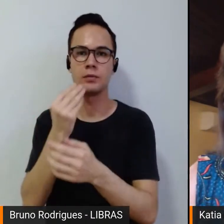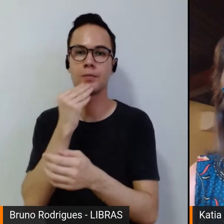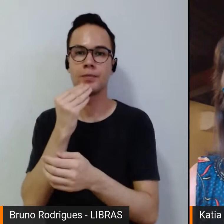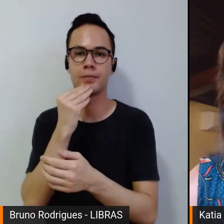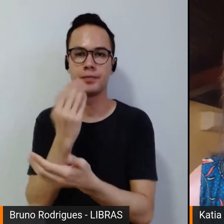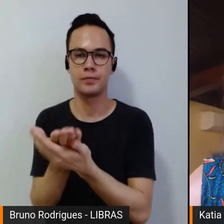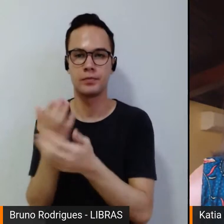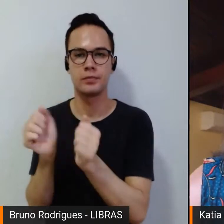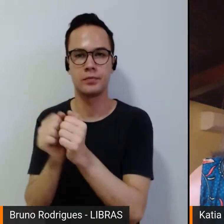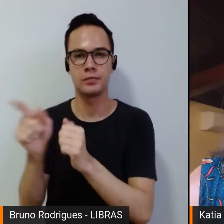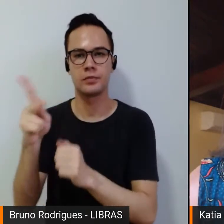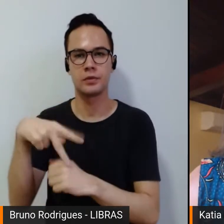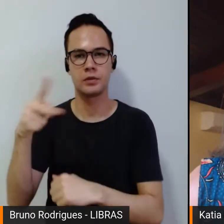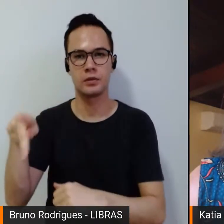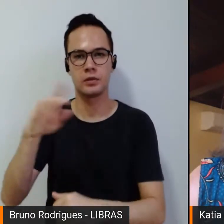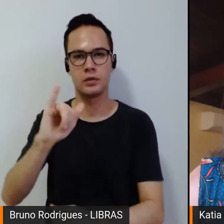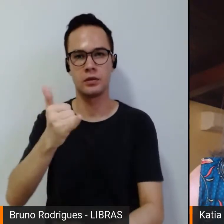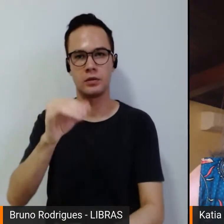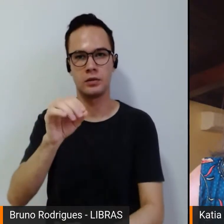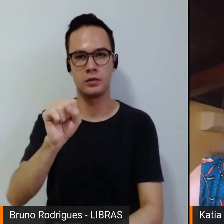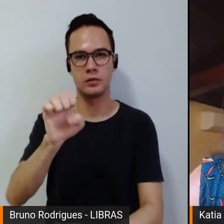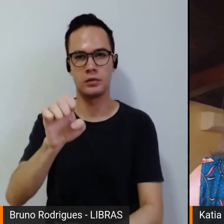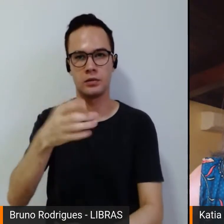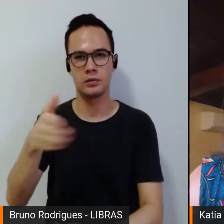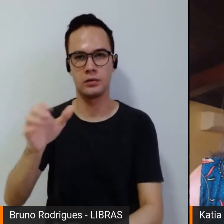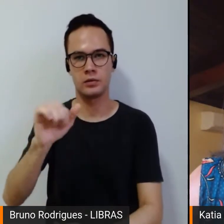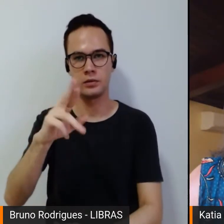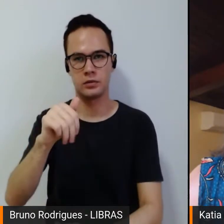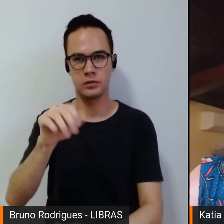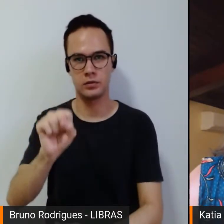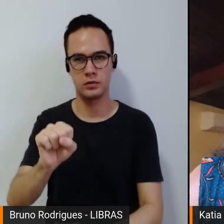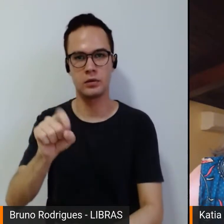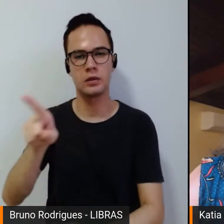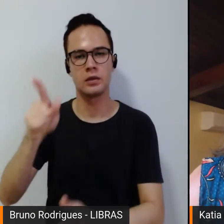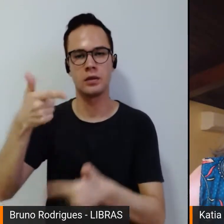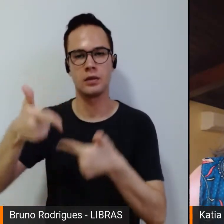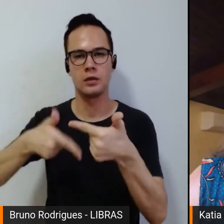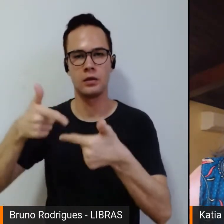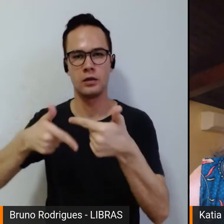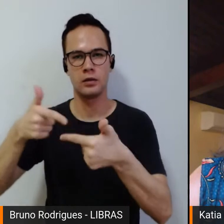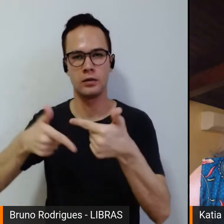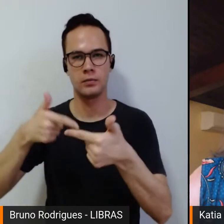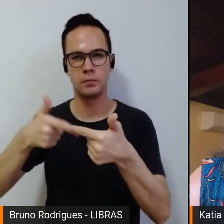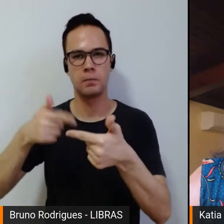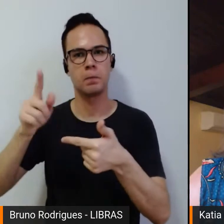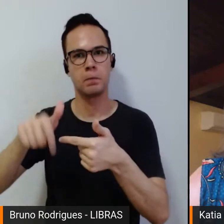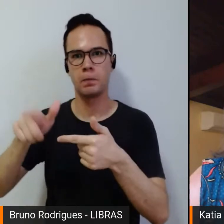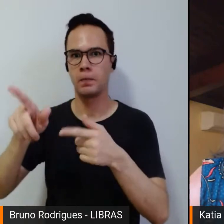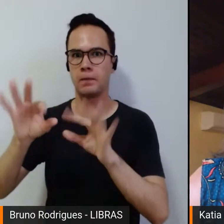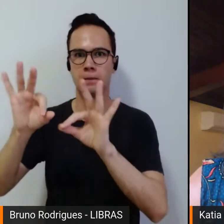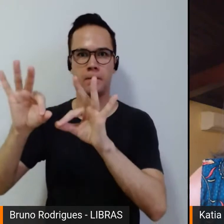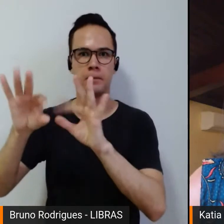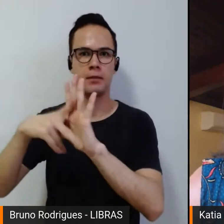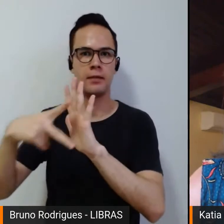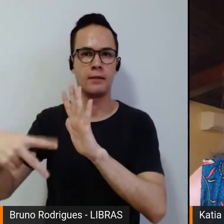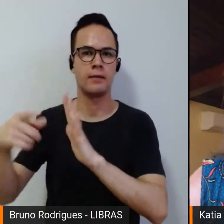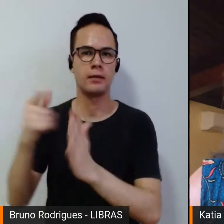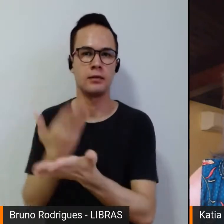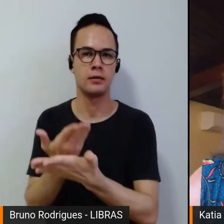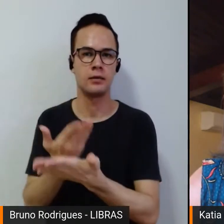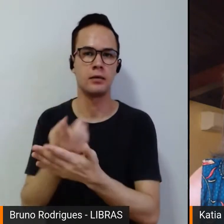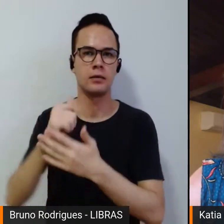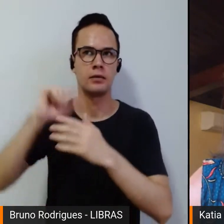estudar com o professor José Carlos de Paula Carvalho, que trabalha, é um dos ícones dos estudos do